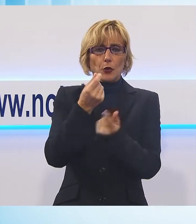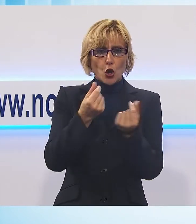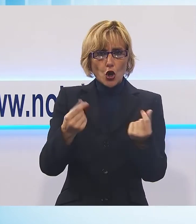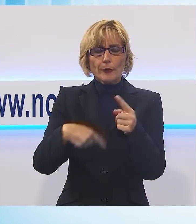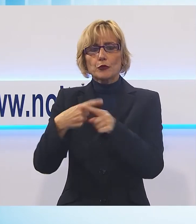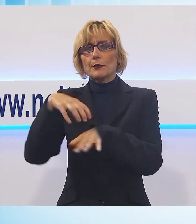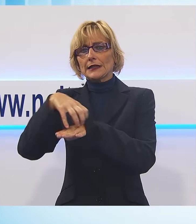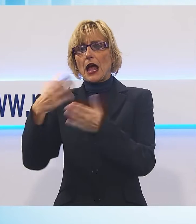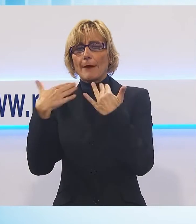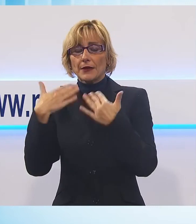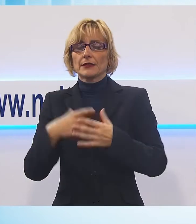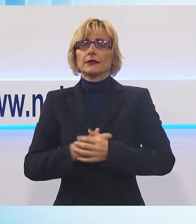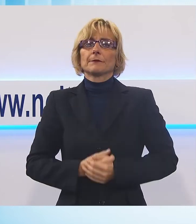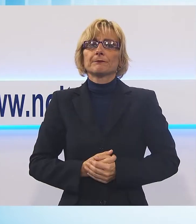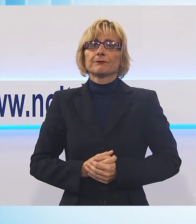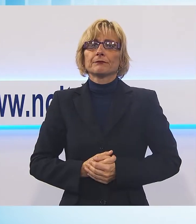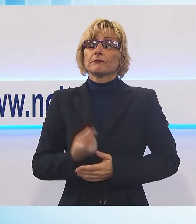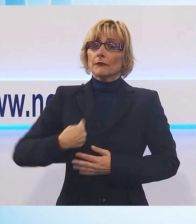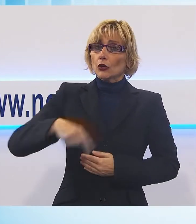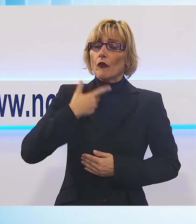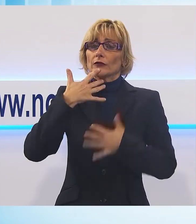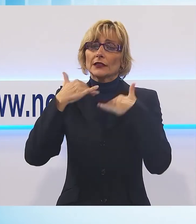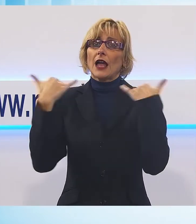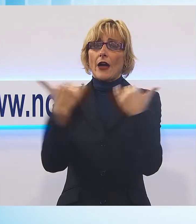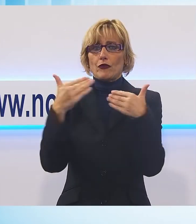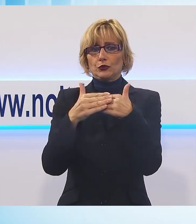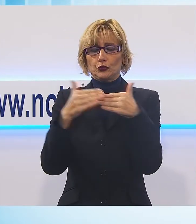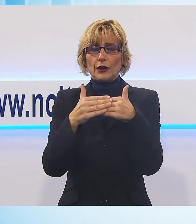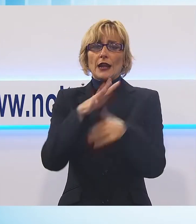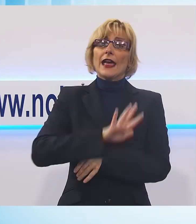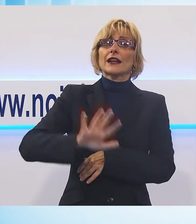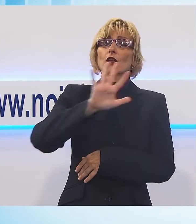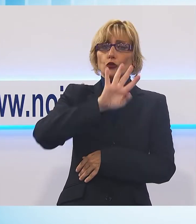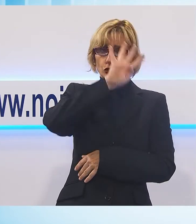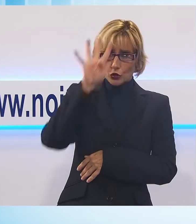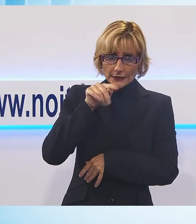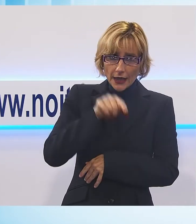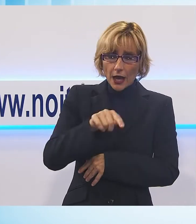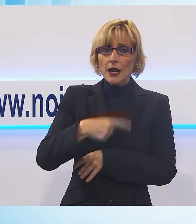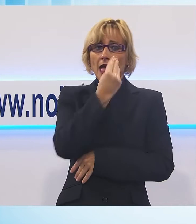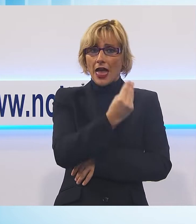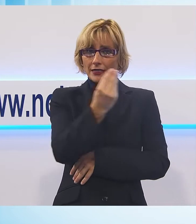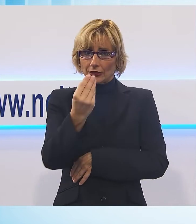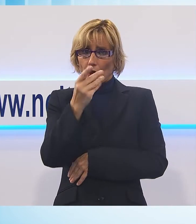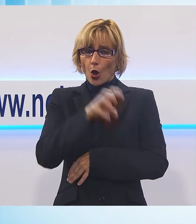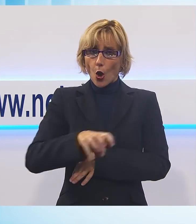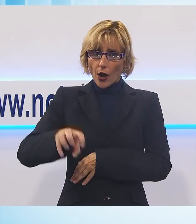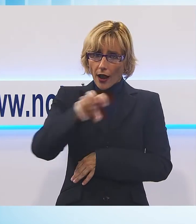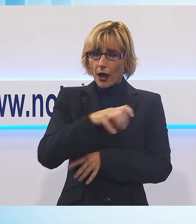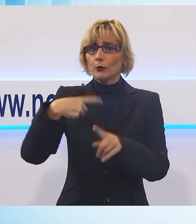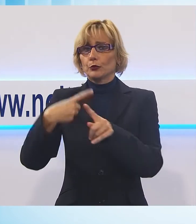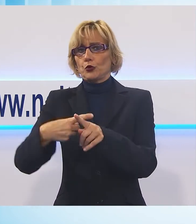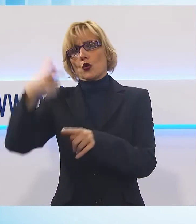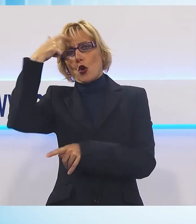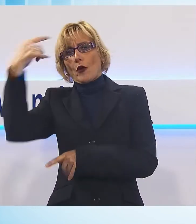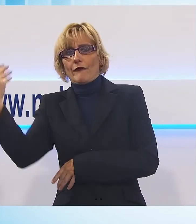'ambiente chiederemo di istituire un tavolo istituzionale insieme alla regione toscana insieme agli enti locali per trovare una soluzione